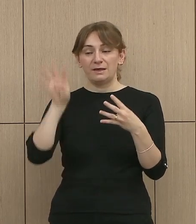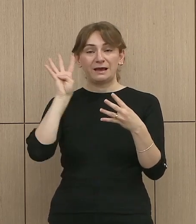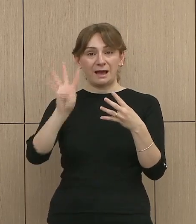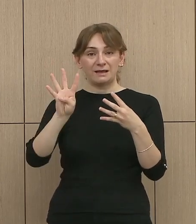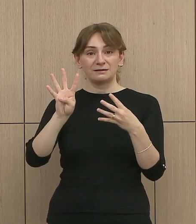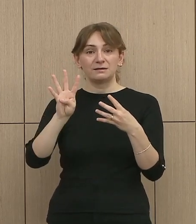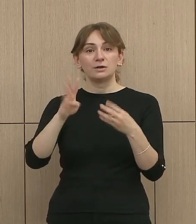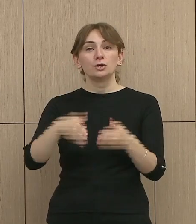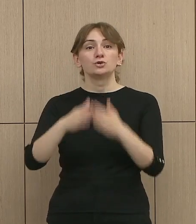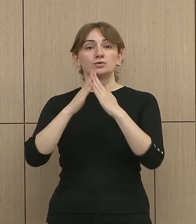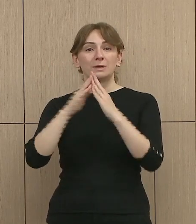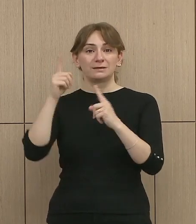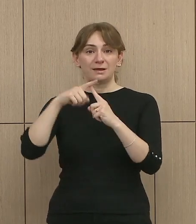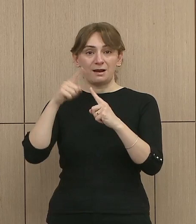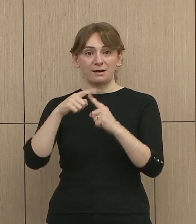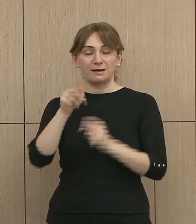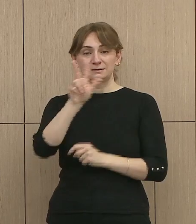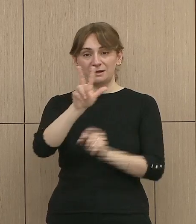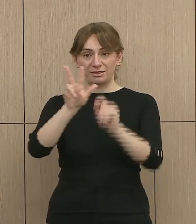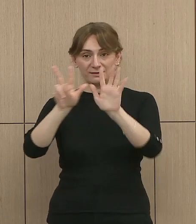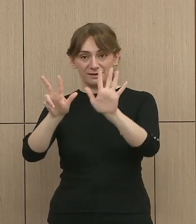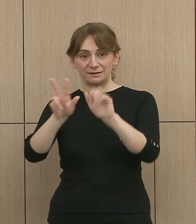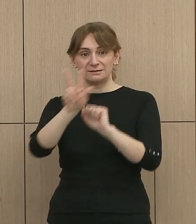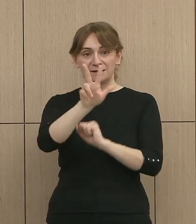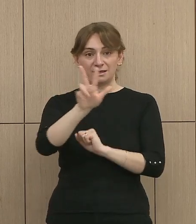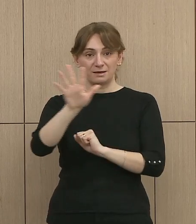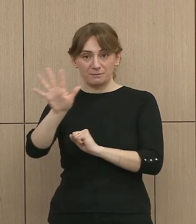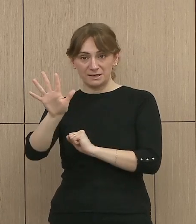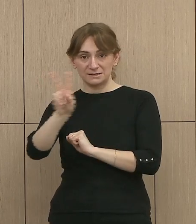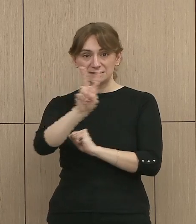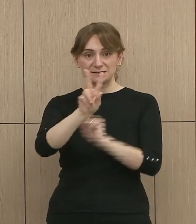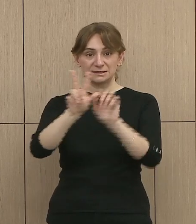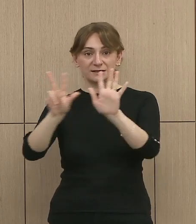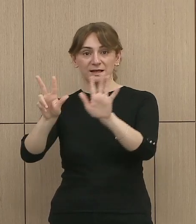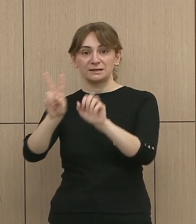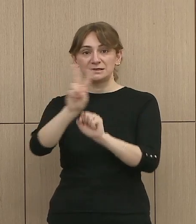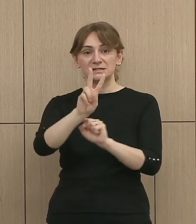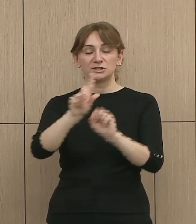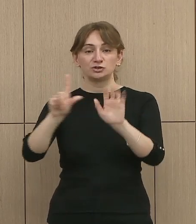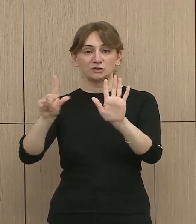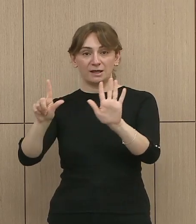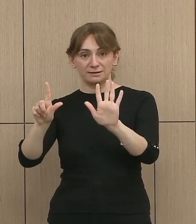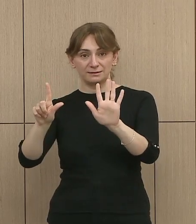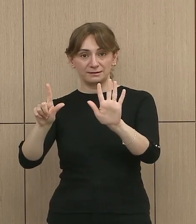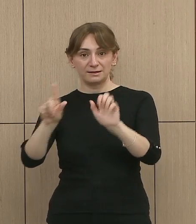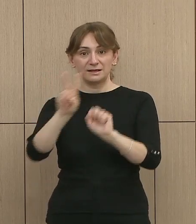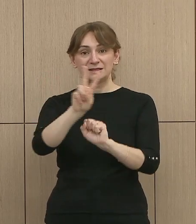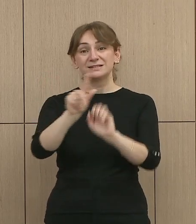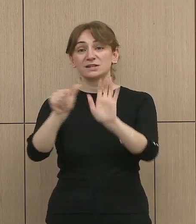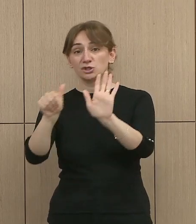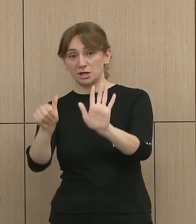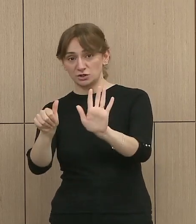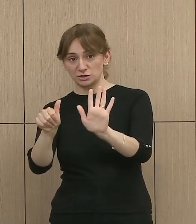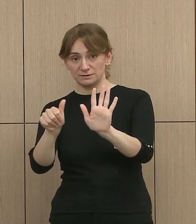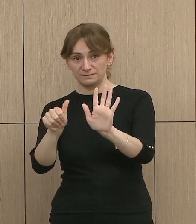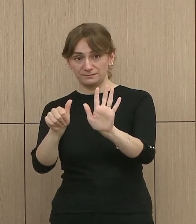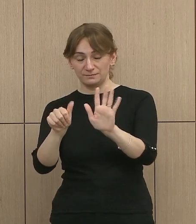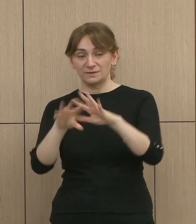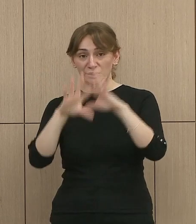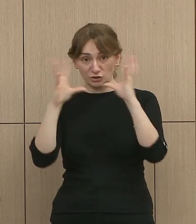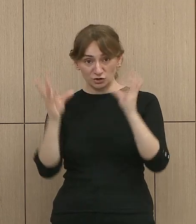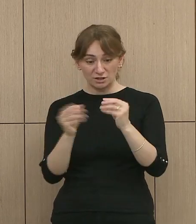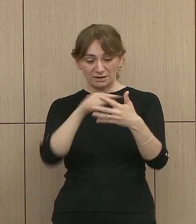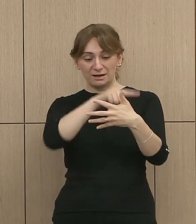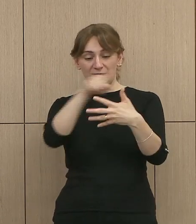Tiranës, 38, 35, 28, 27 dhe 26. Në të gjitha